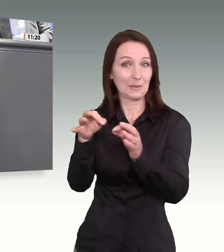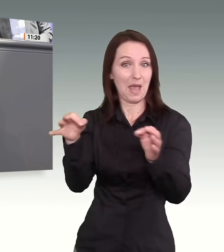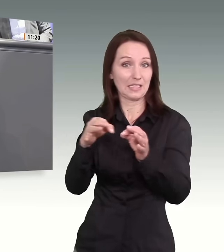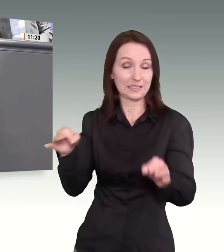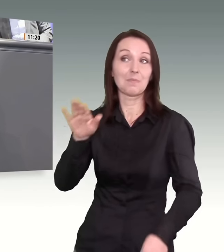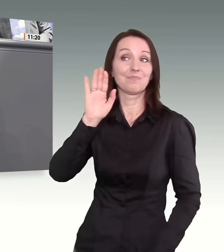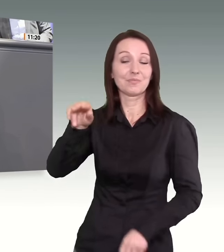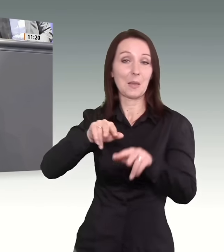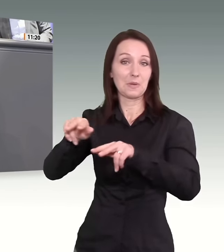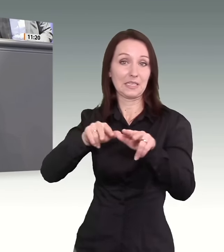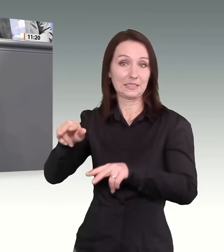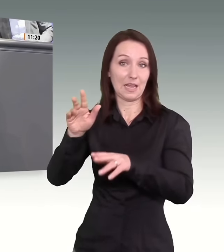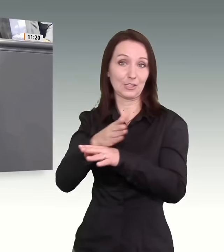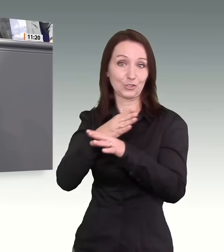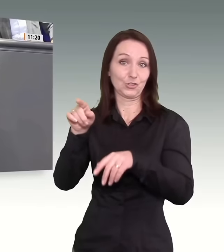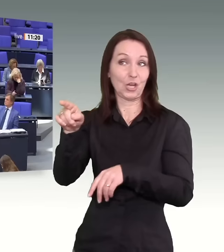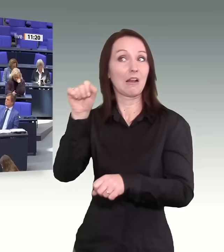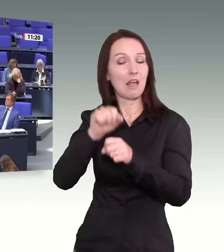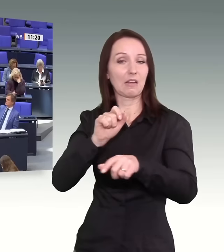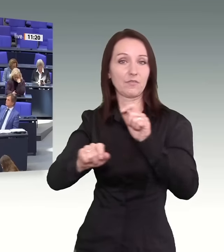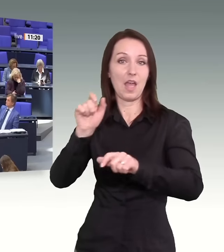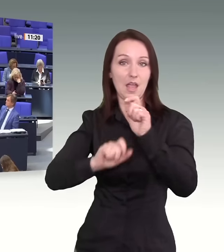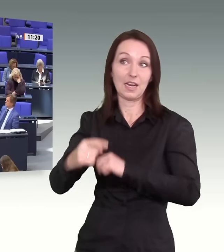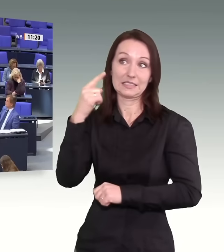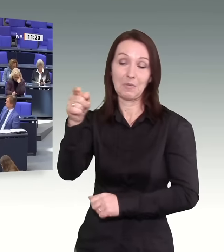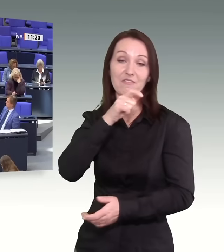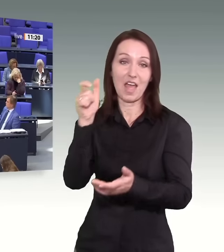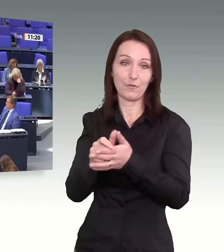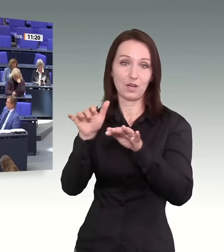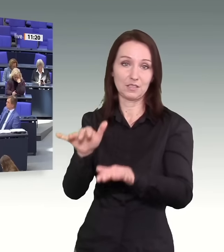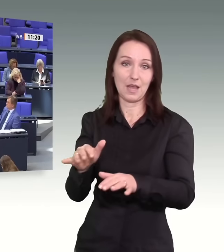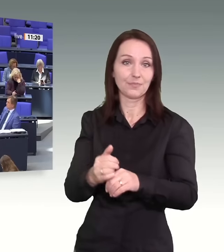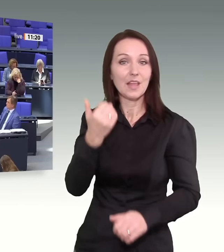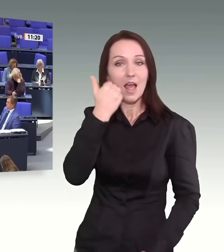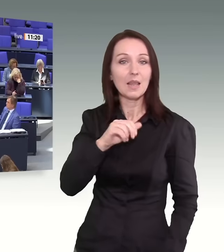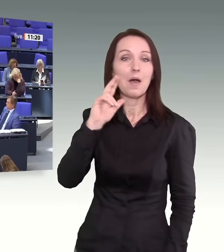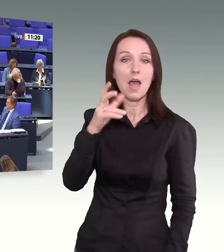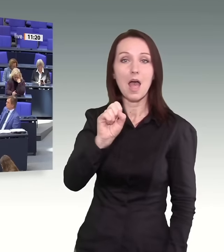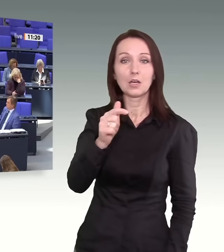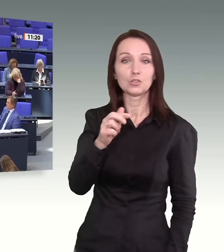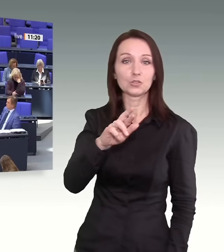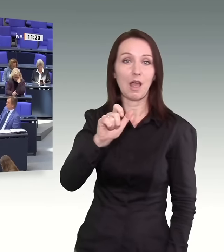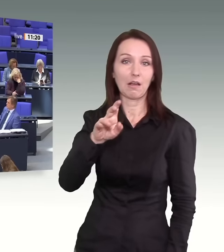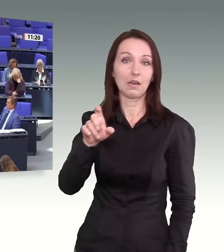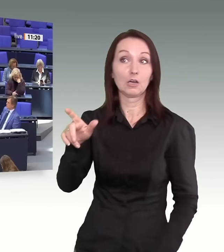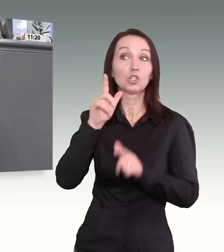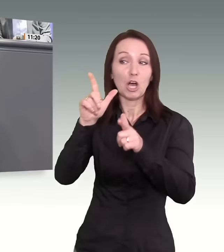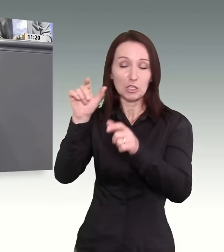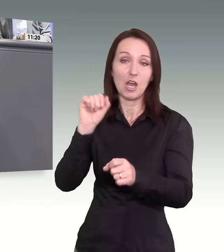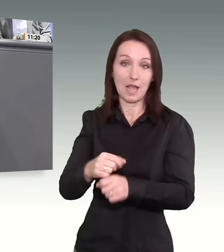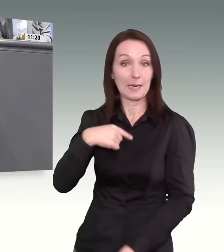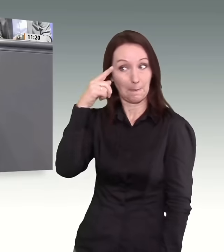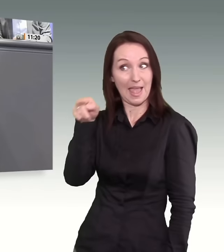Ministerin getroffen hätte, verhindert hätten. Lieber Herr Stracke, schreien Sie nur, weil genau Sie meine ich, Sie als CSU waren es, die über